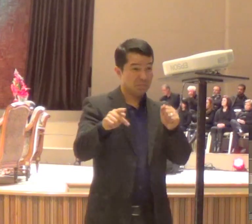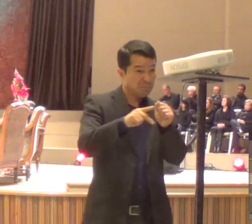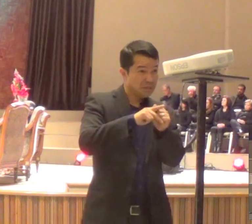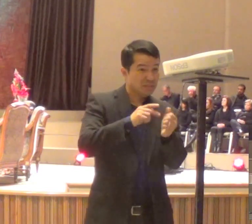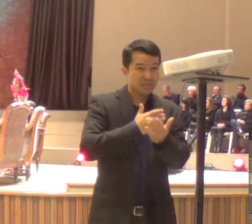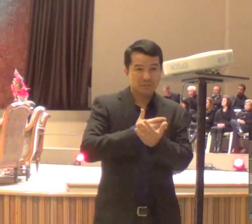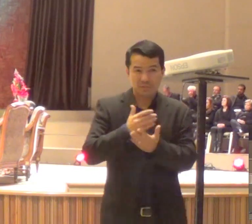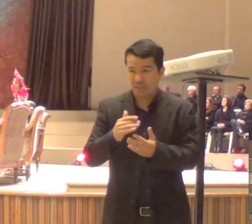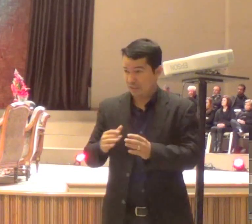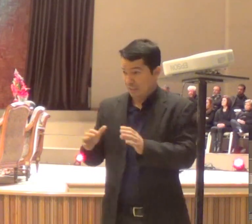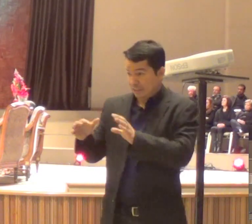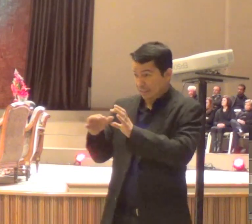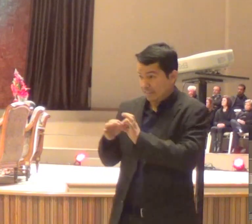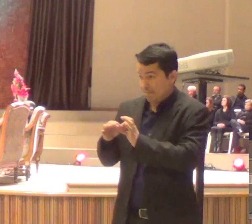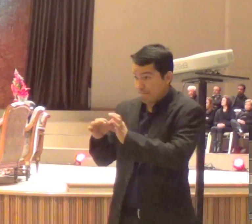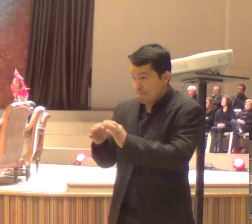e nem vou continuar negando,